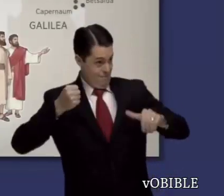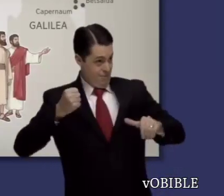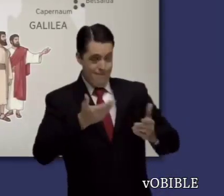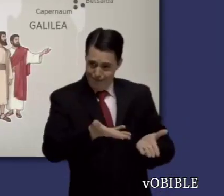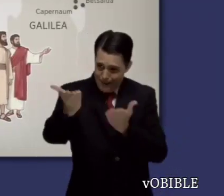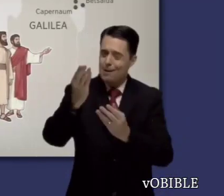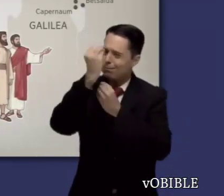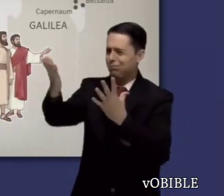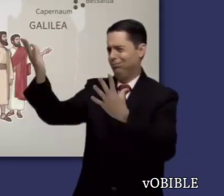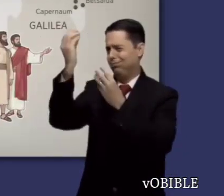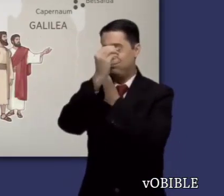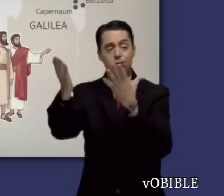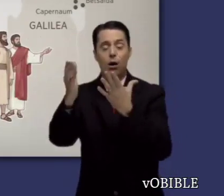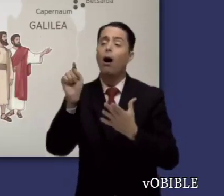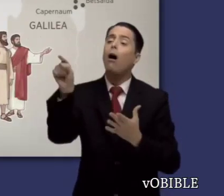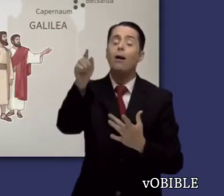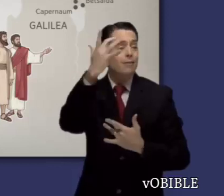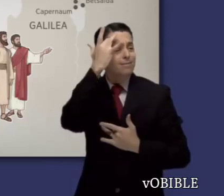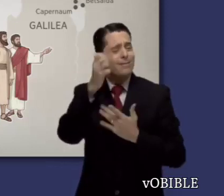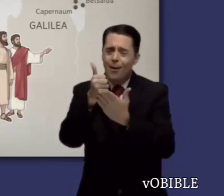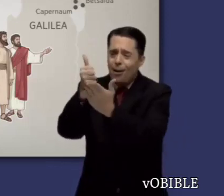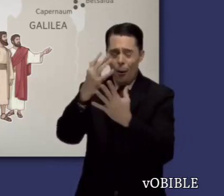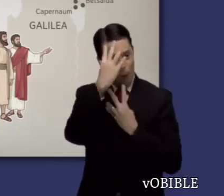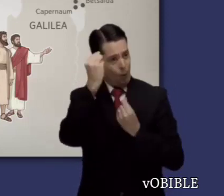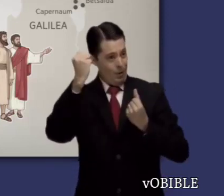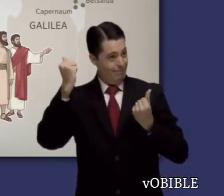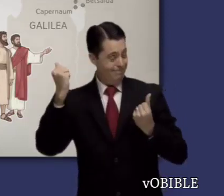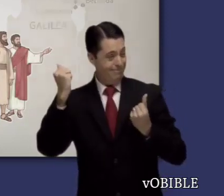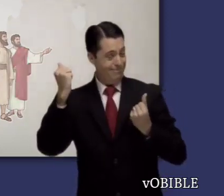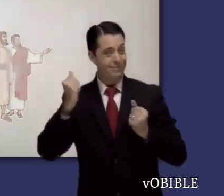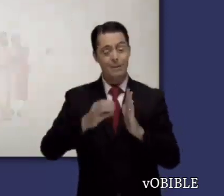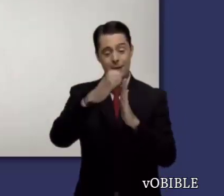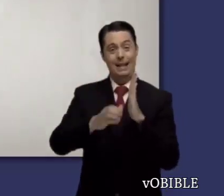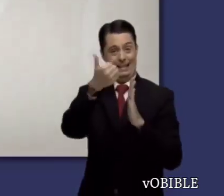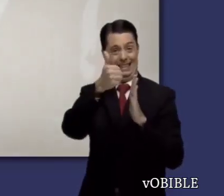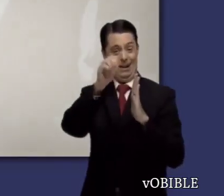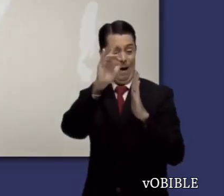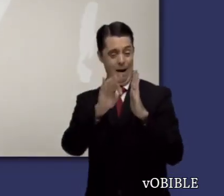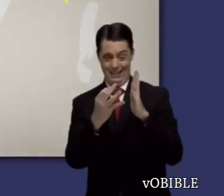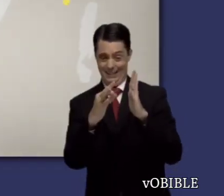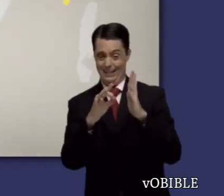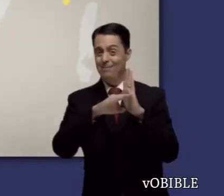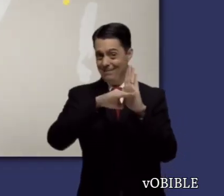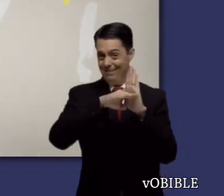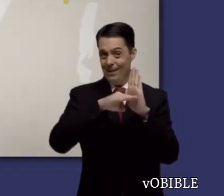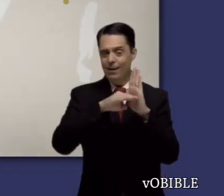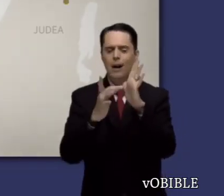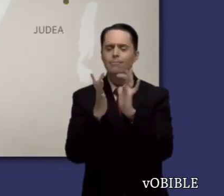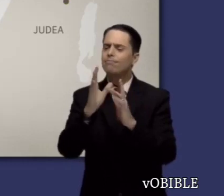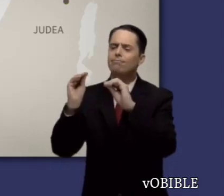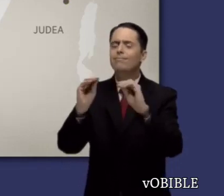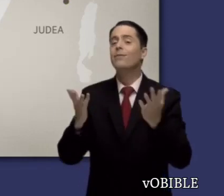envió a los doce a predicar el mensaje del reino y a curar enfermos. Desde el capítulo 10 hasta la mitad del 19,